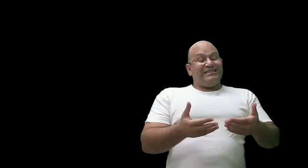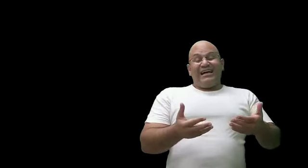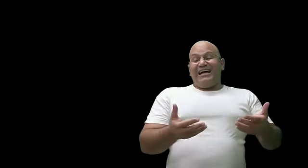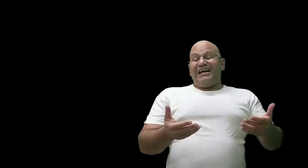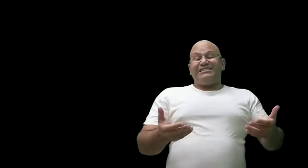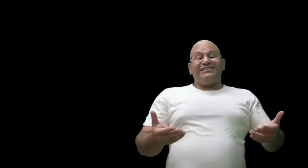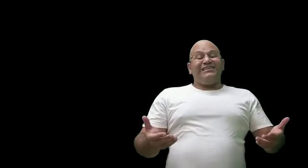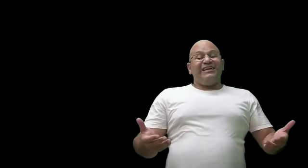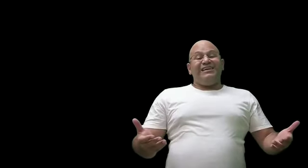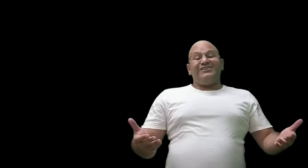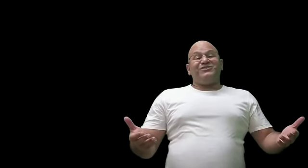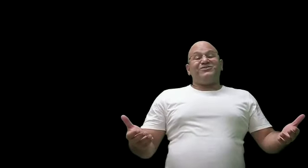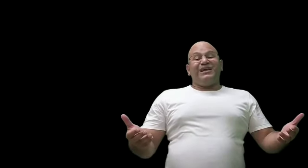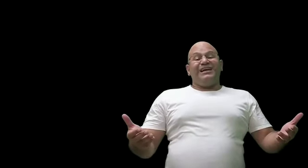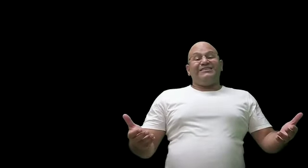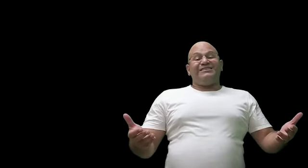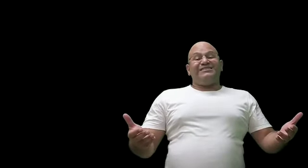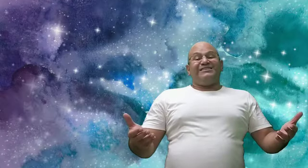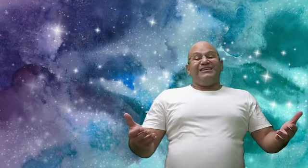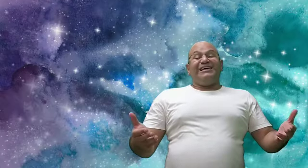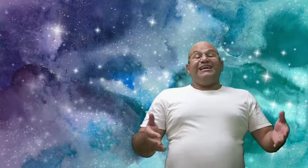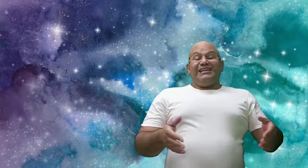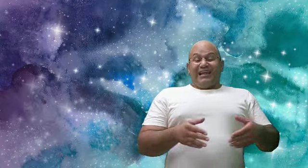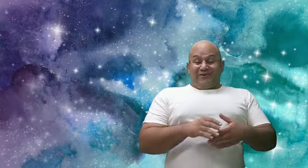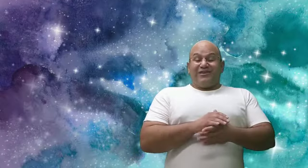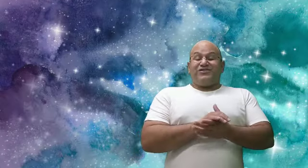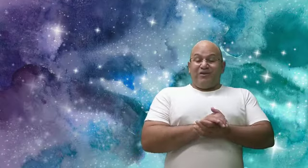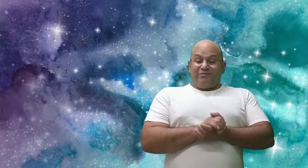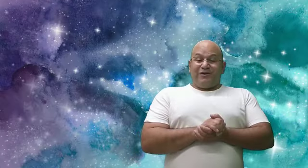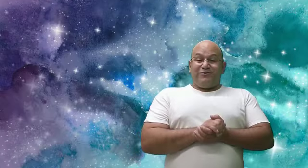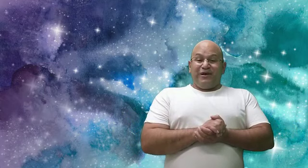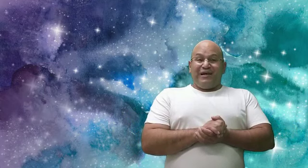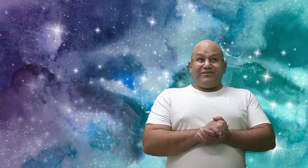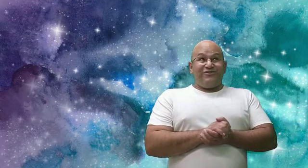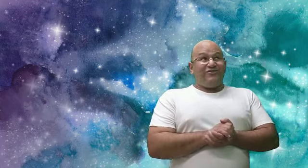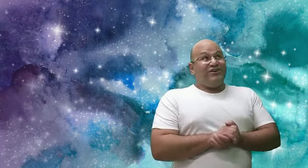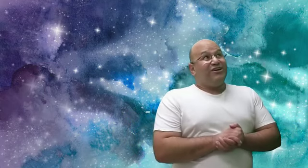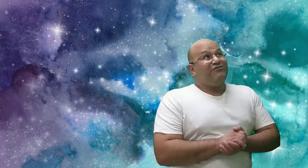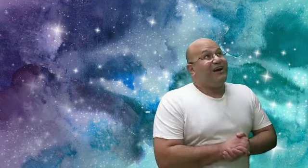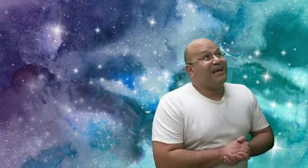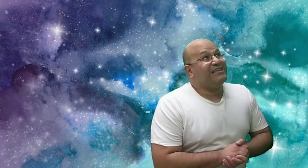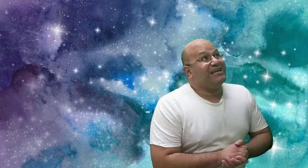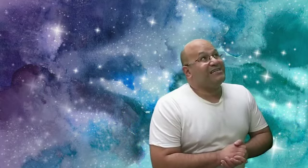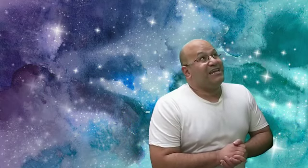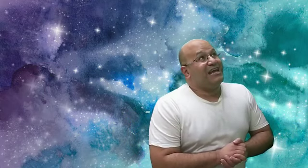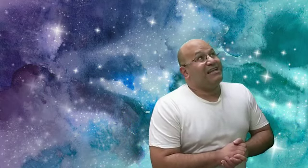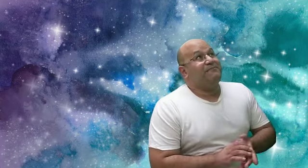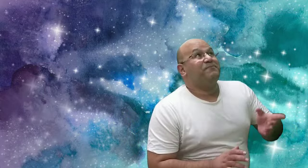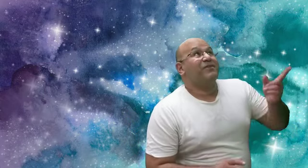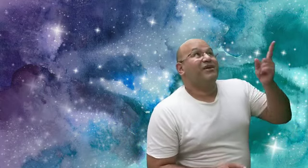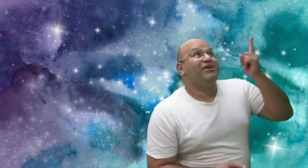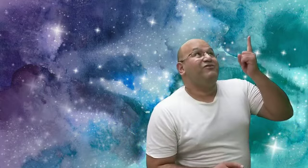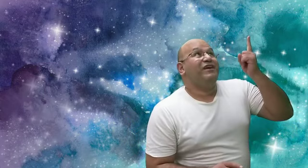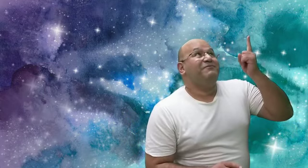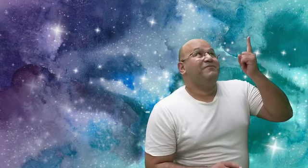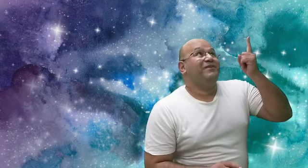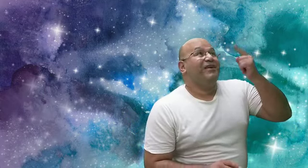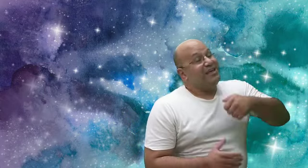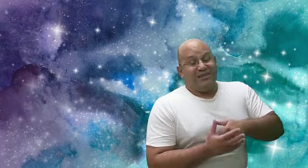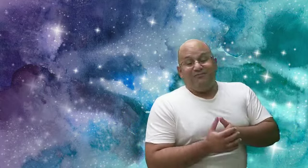cidade inteira escurece, Laura sobe para o quarto, vai até a janela e vê que